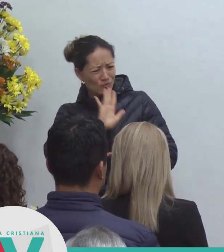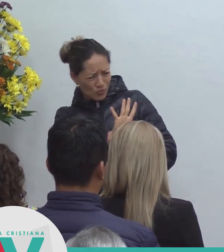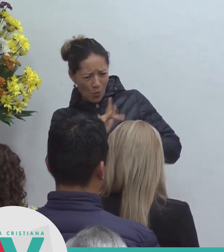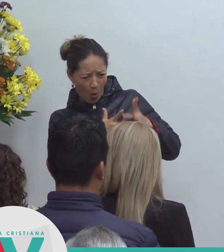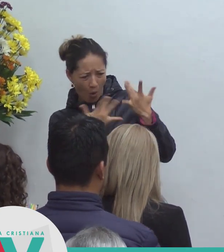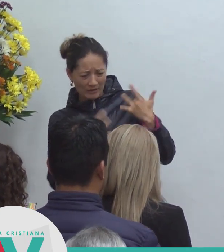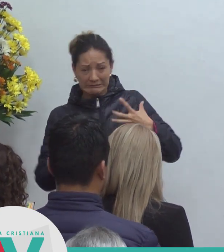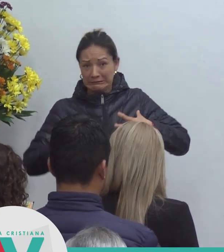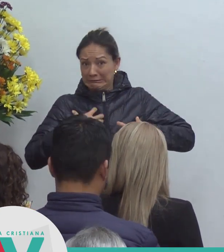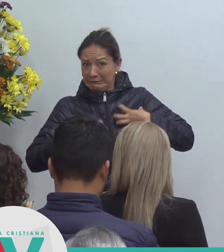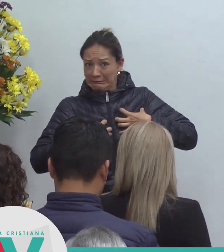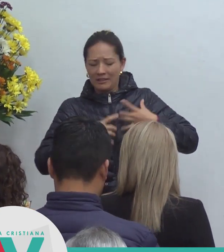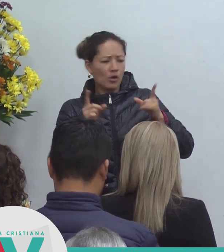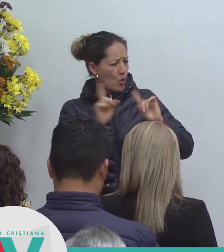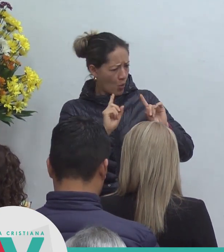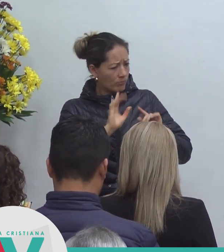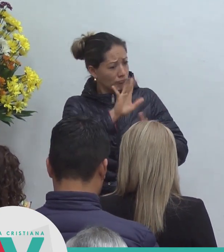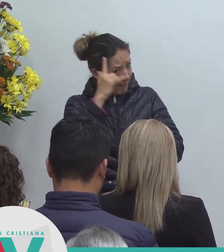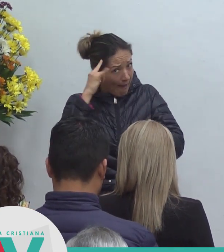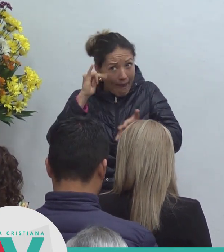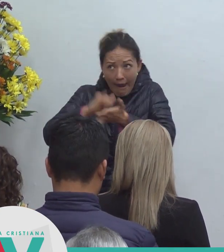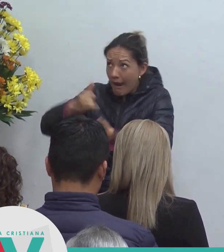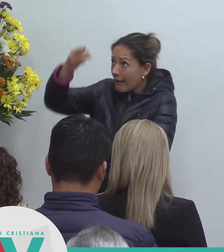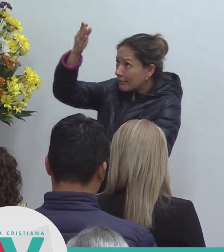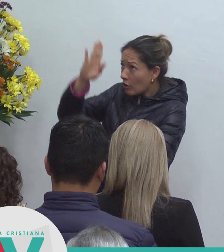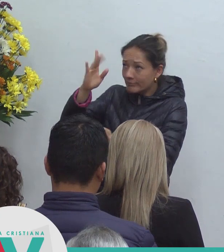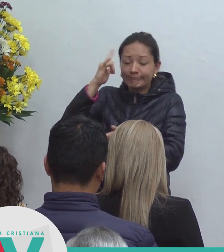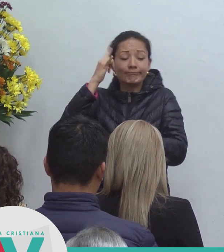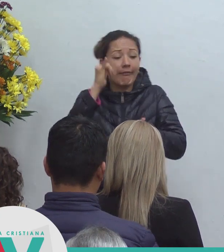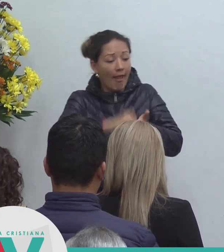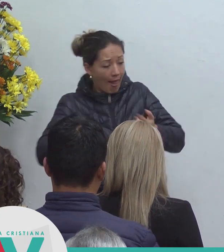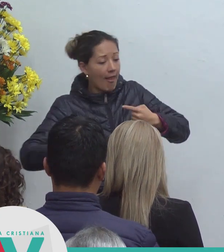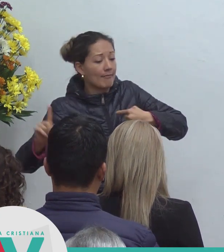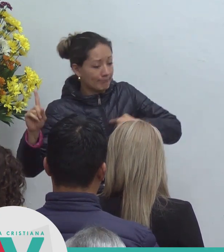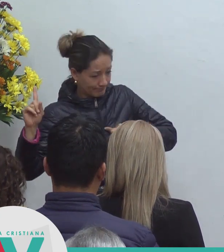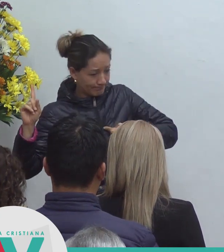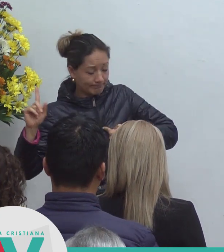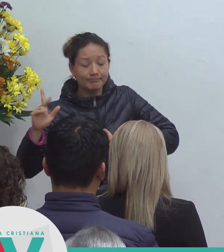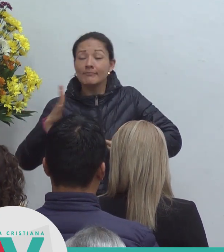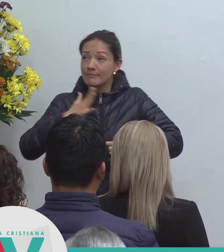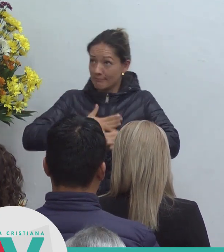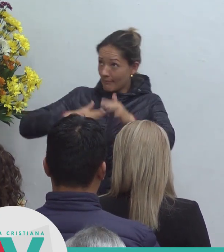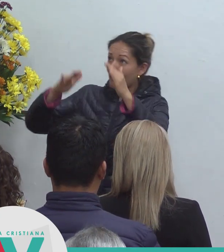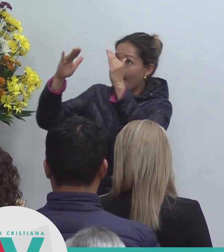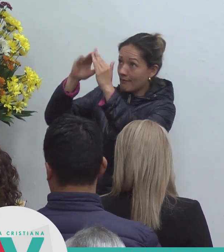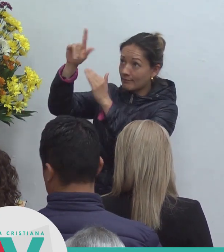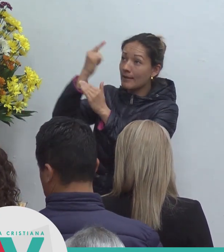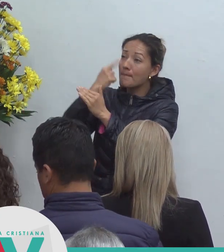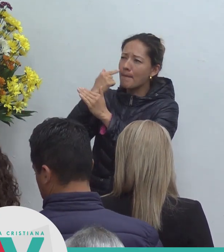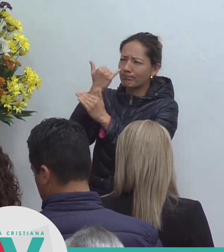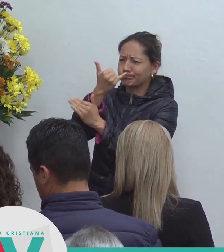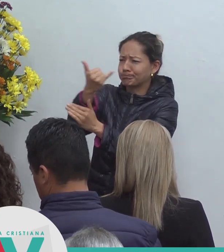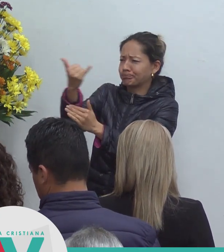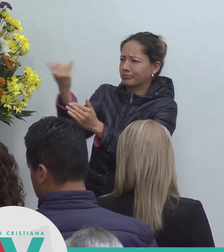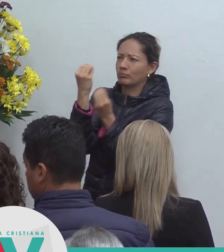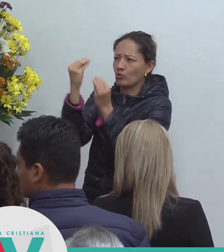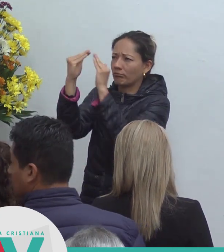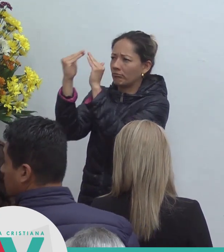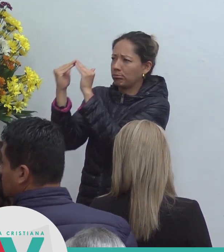creéis en dios creed también en mí en la casa de mi padre muchas moradas hay si así no fuera yo